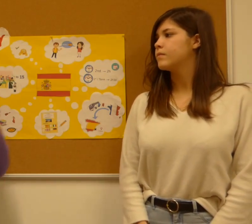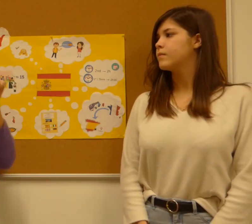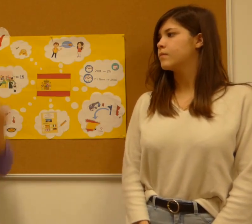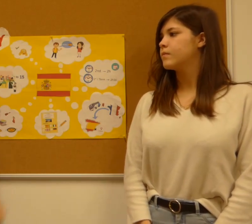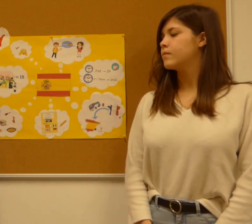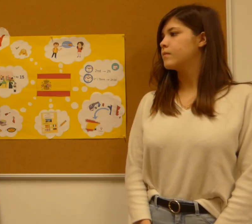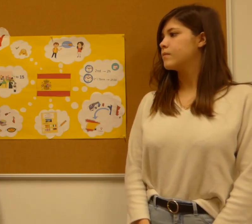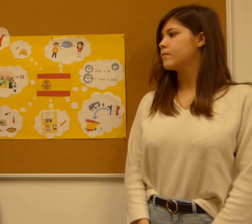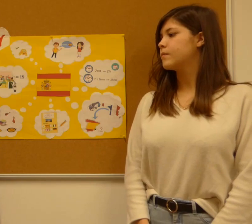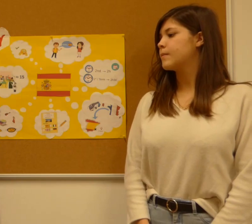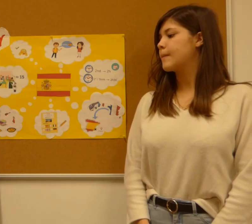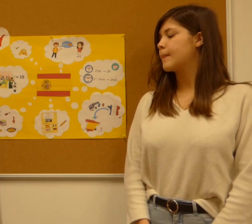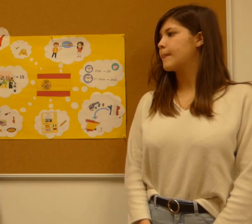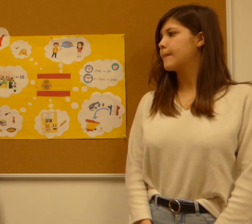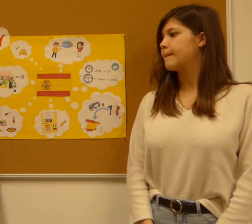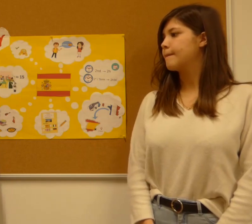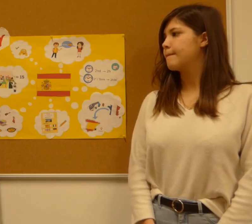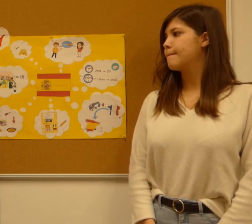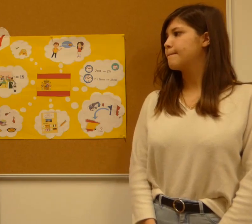C'est un petit groupe d'environ 15 élèves.